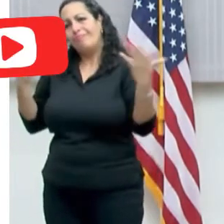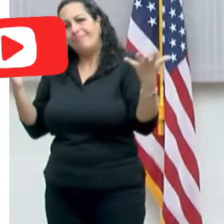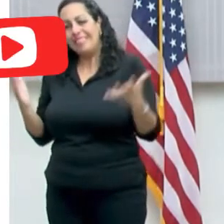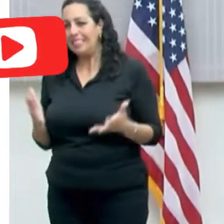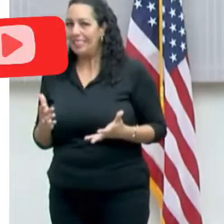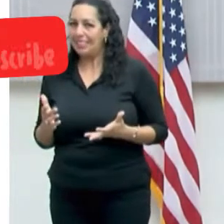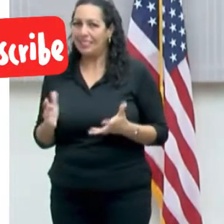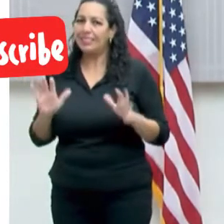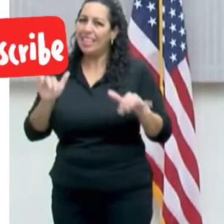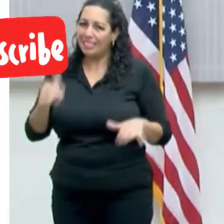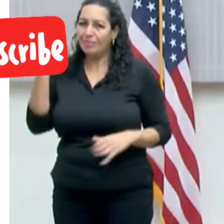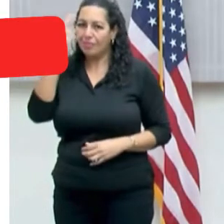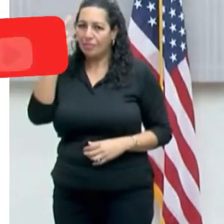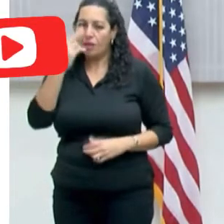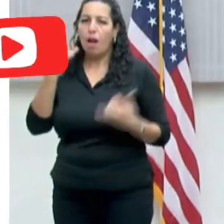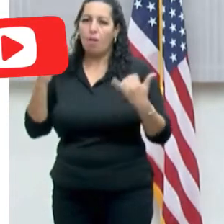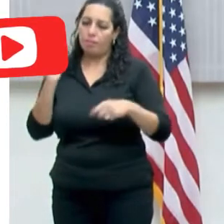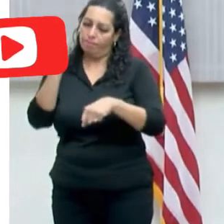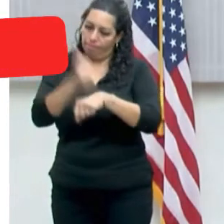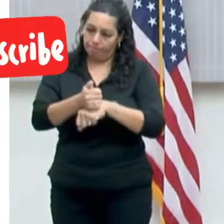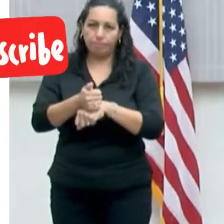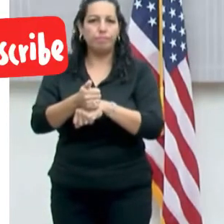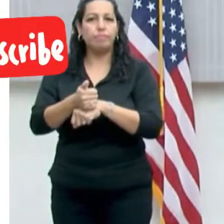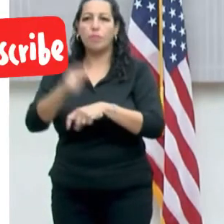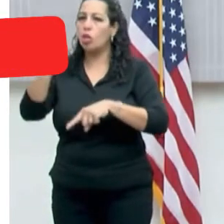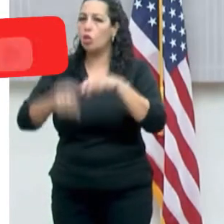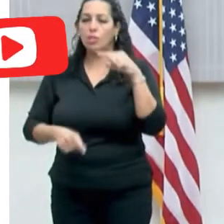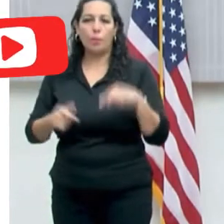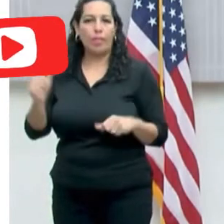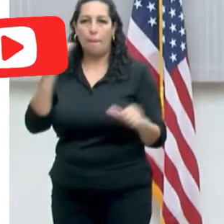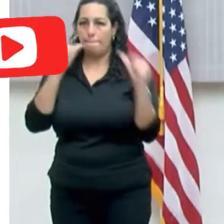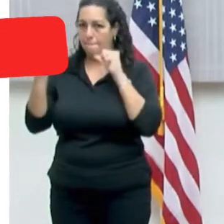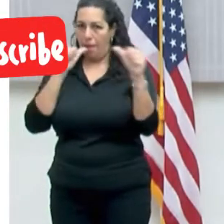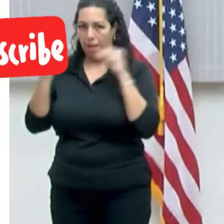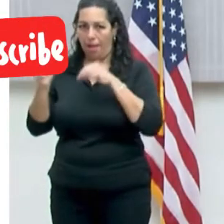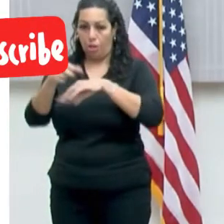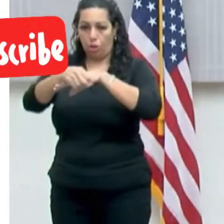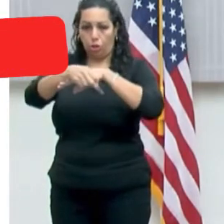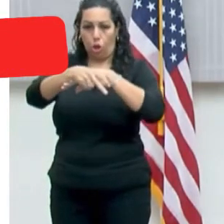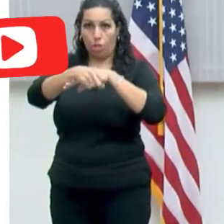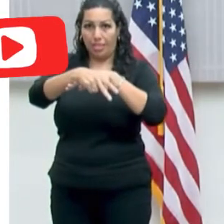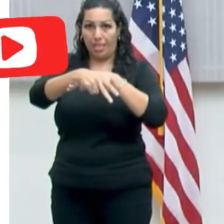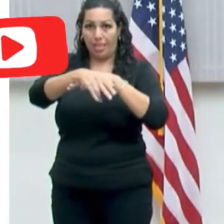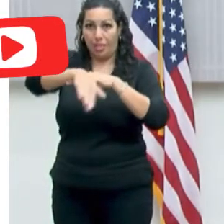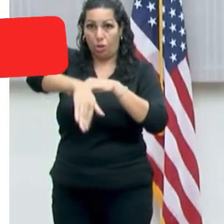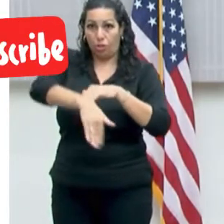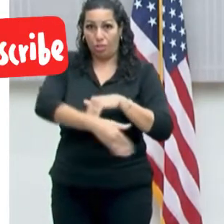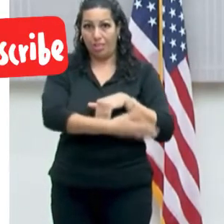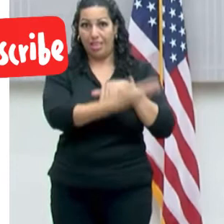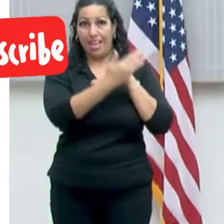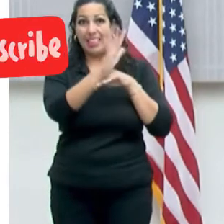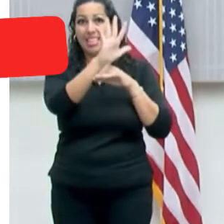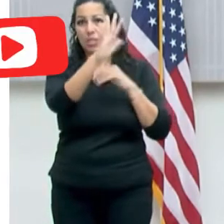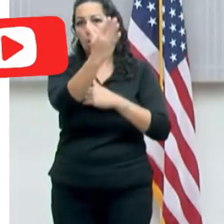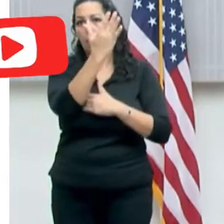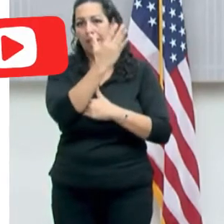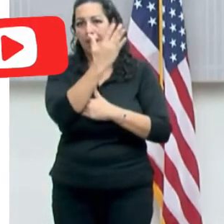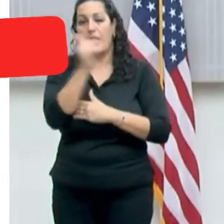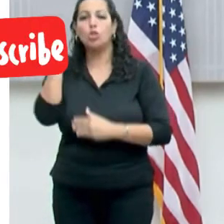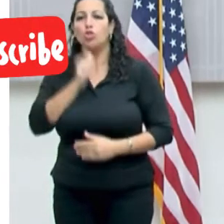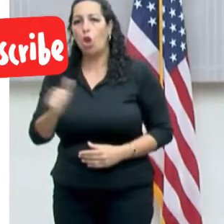estoy implantando la ley seca desde las 12 de la medianoche a las 5 de la mañana todos los días de la semana.